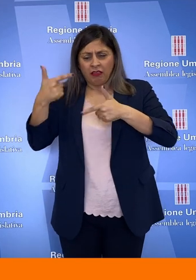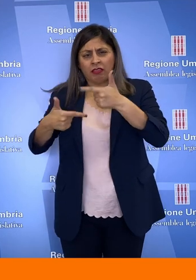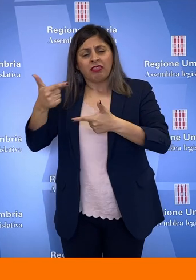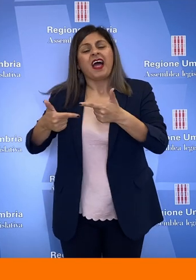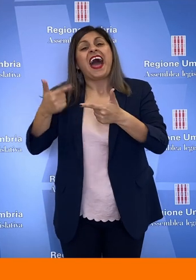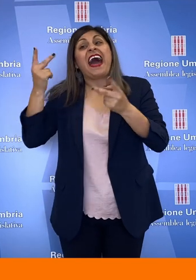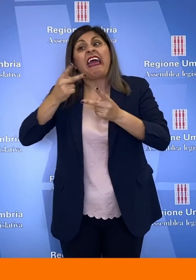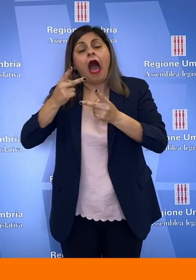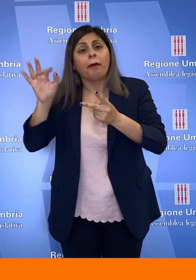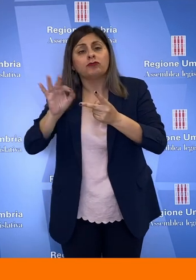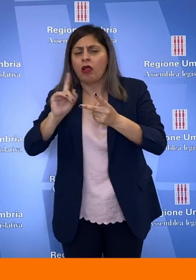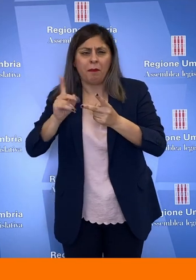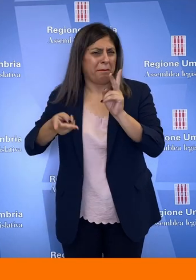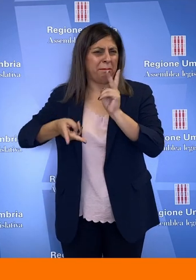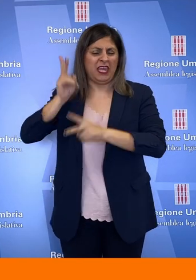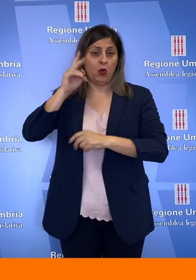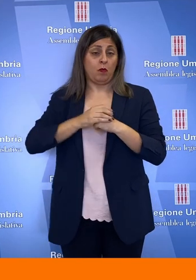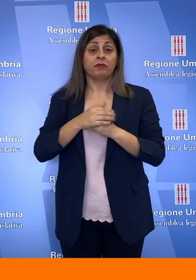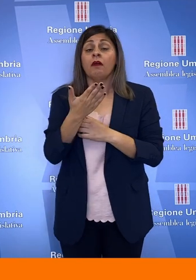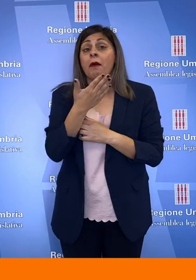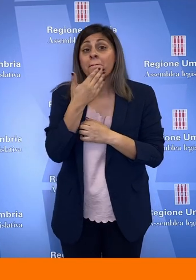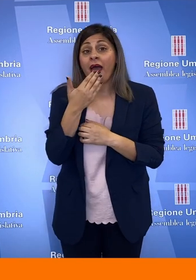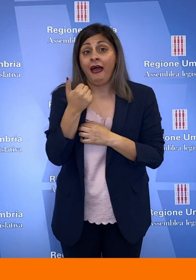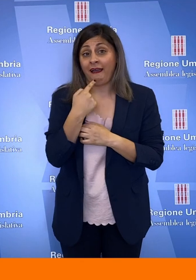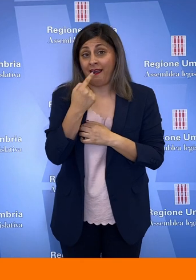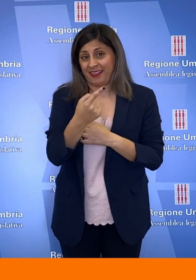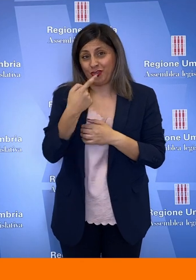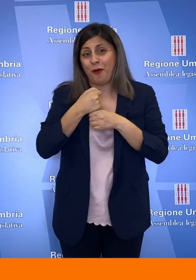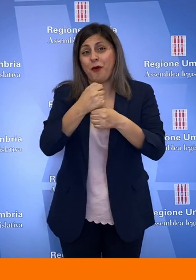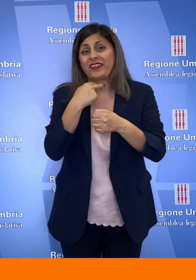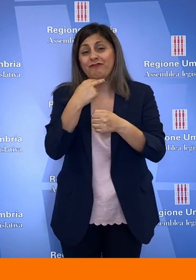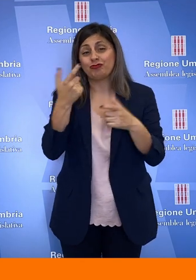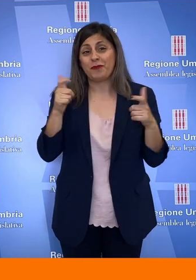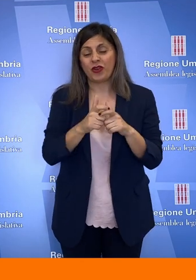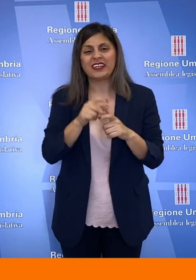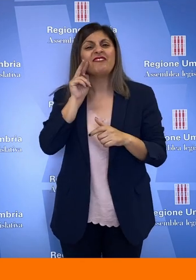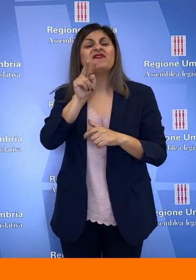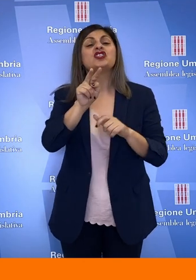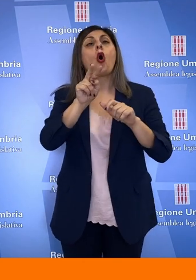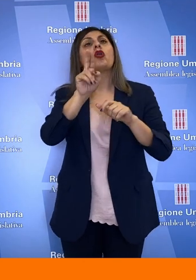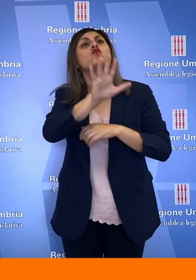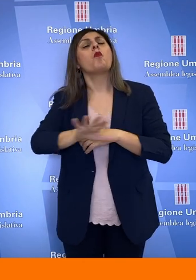quelli reali. Manca, ha concluso il portavoce delle minoranze, una visione dell'Umbria di domani.